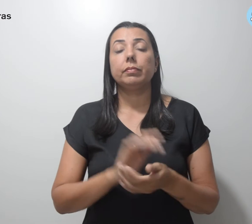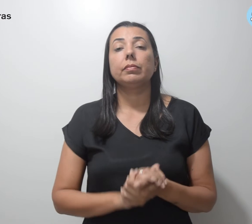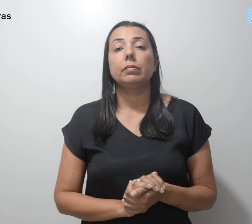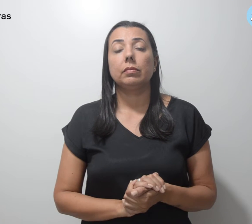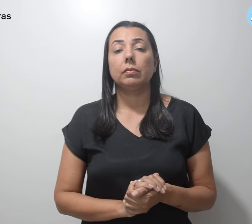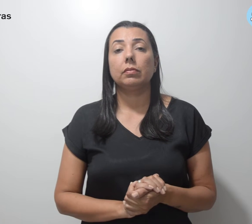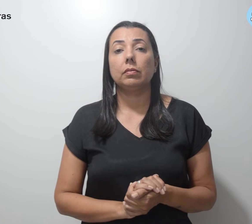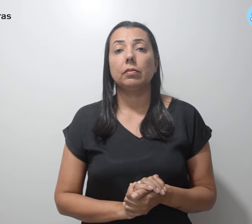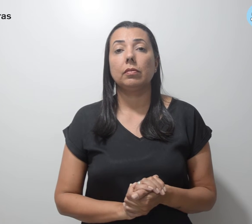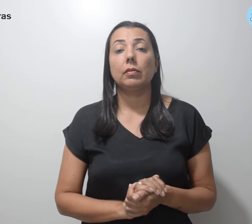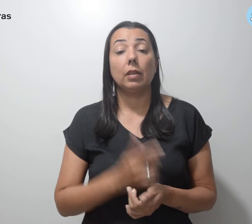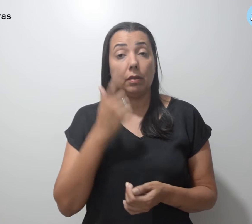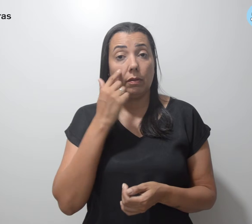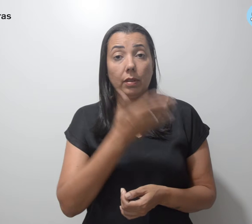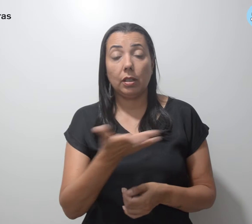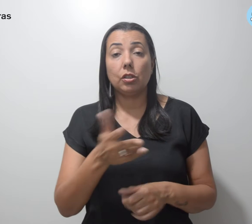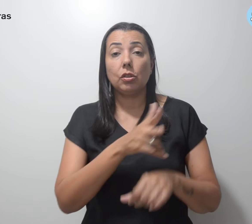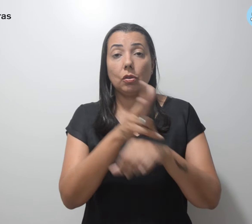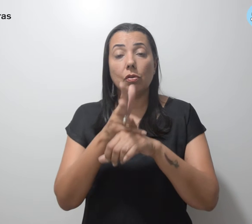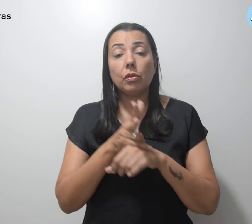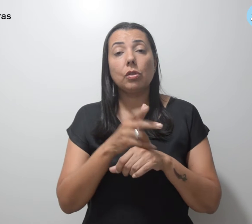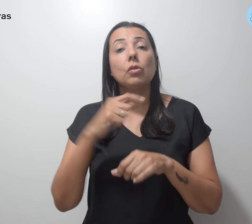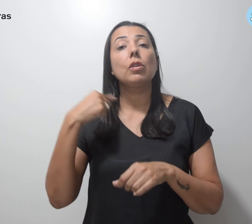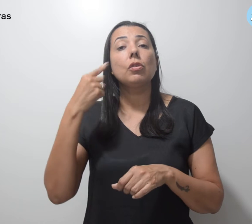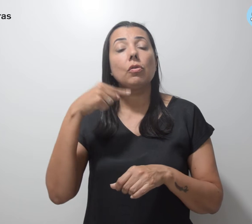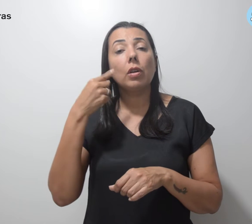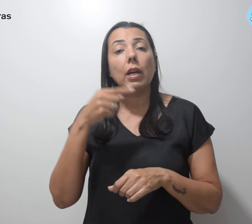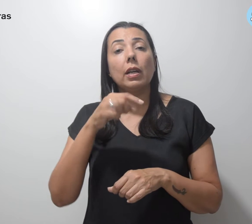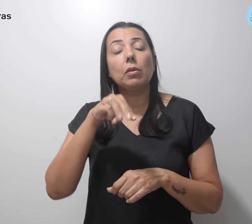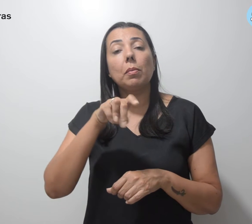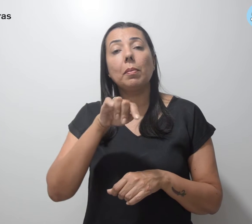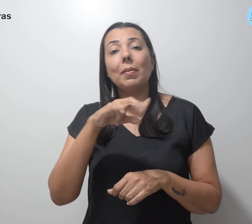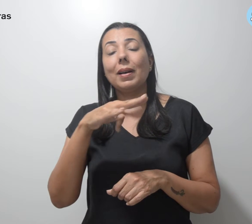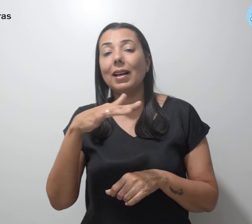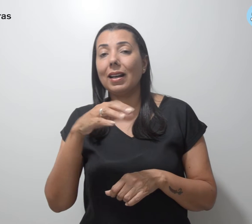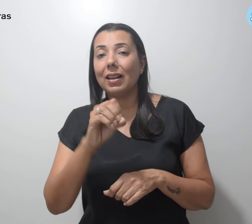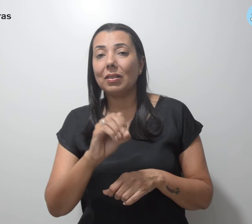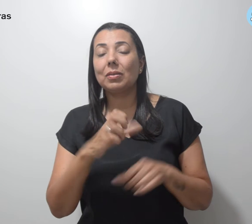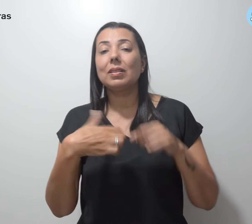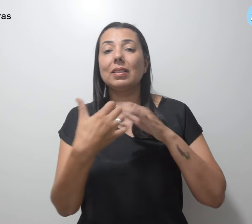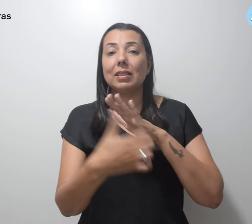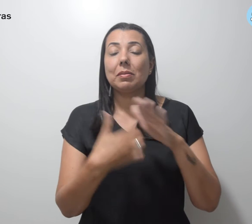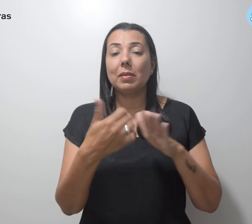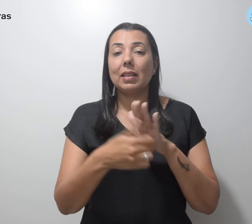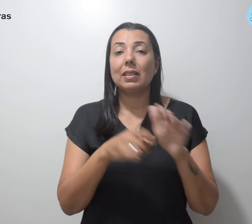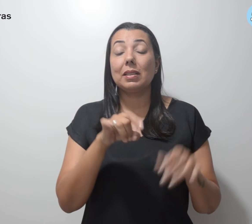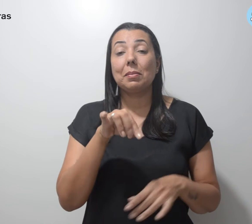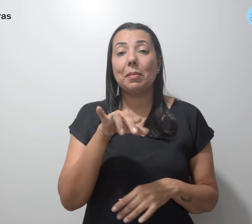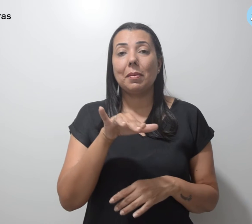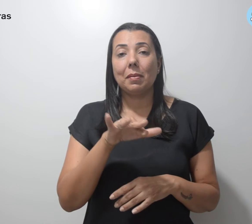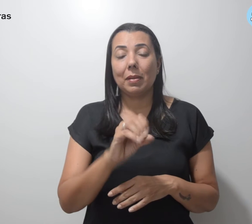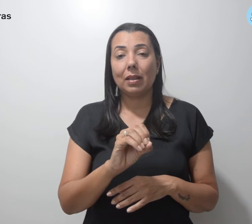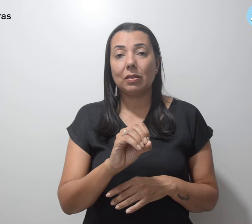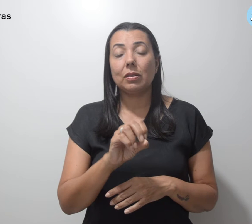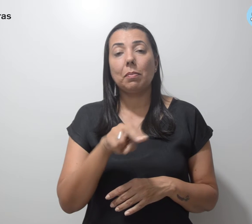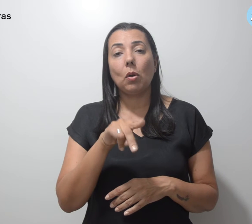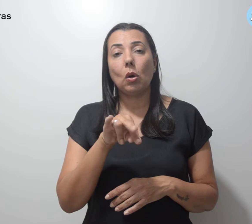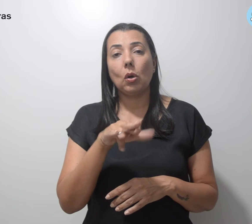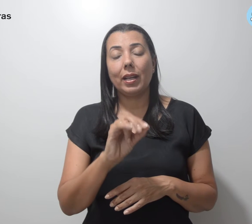Confira o vídeo do advogado Marcos Rogério da empresa Marcos Rogério e Moretti Advocacia,